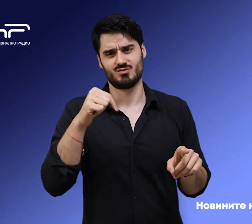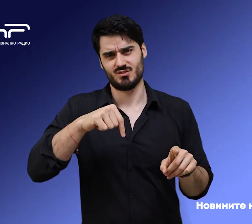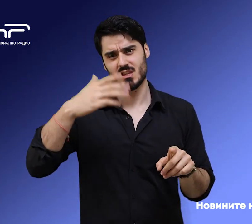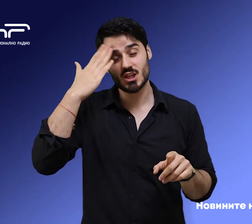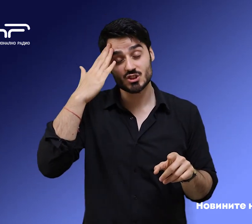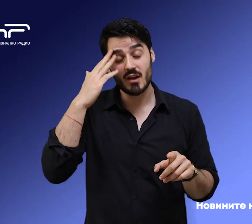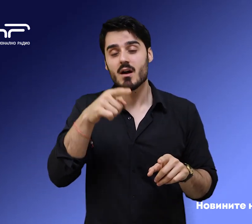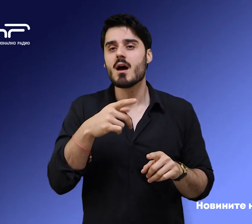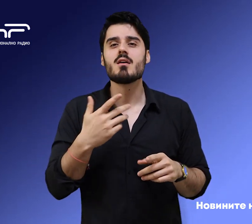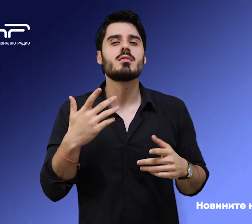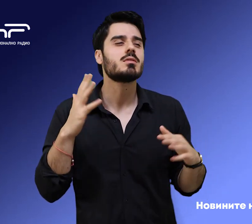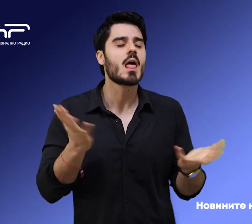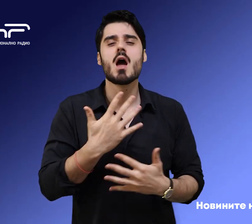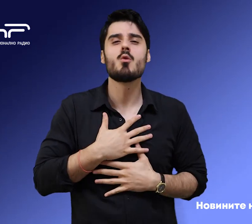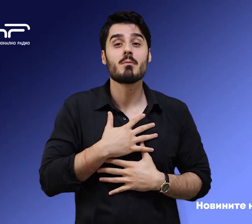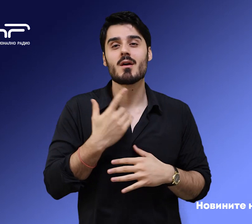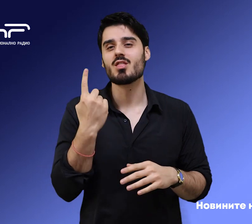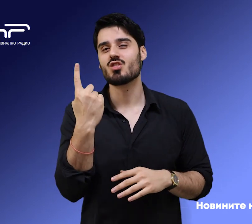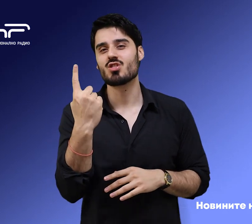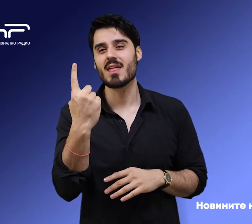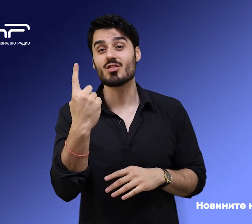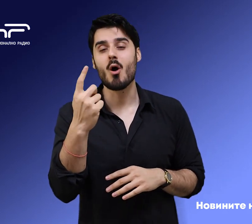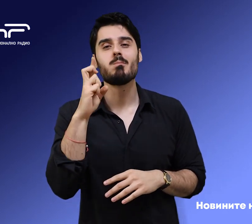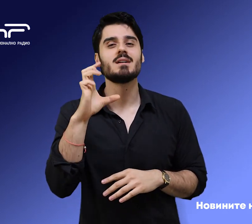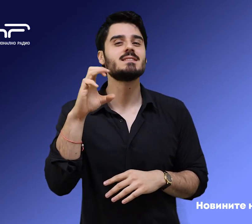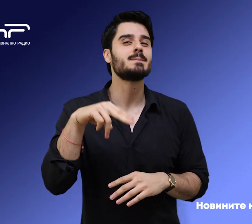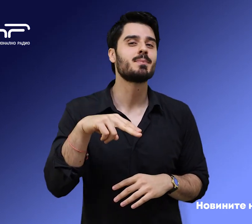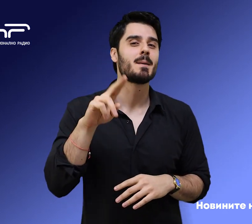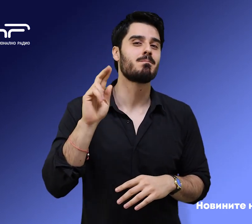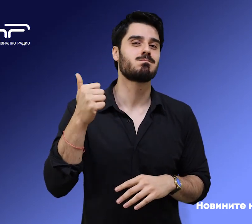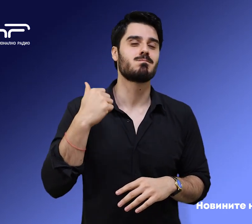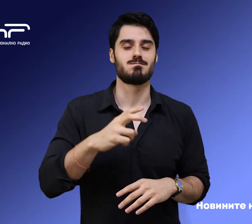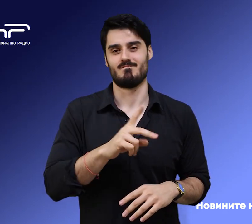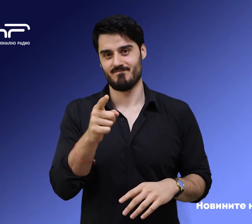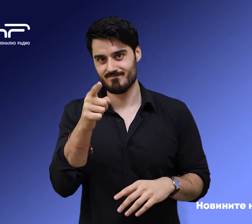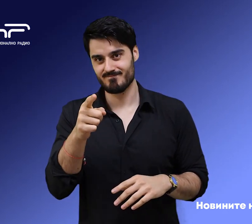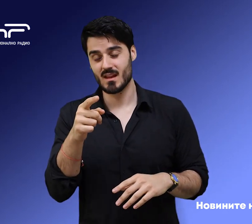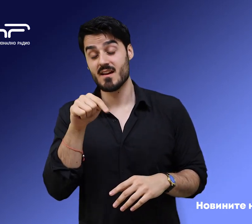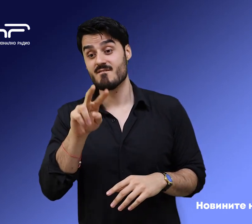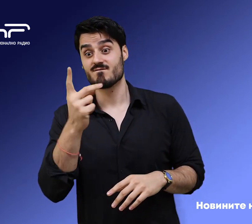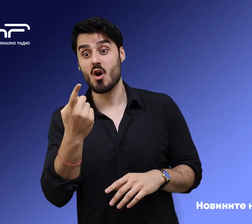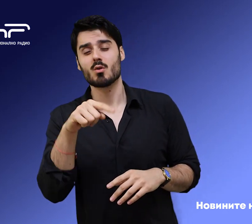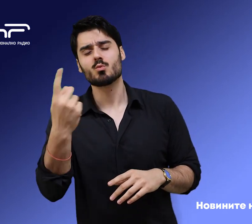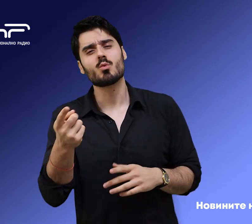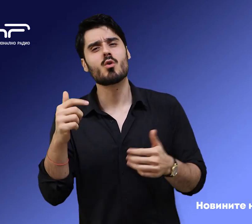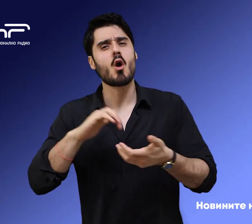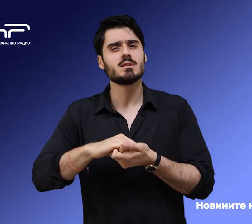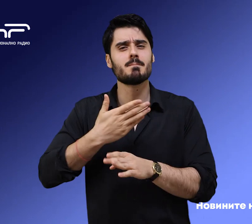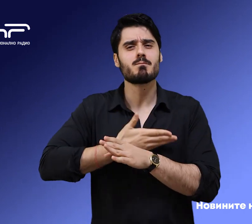Най-харесваният номер 1 се падна на БСП. За първото място по изборен резултат обаче се борят коалициите «Продължаваме